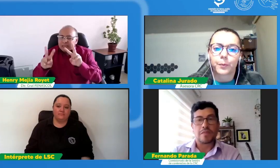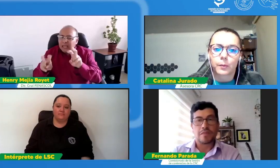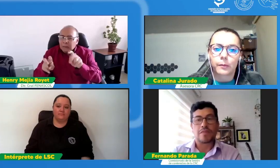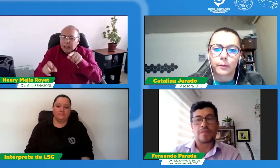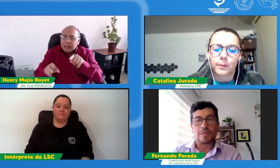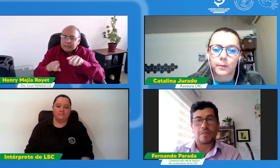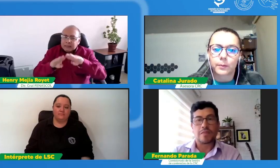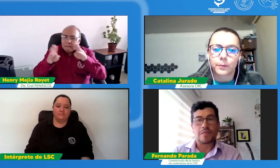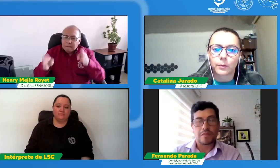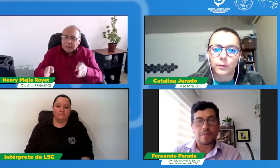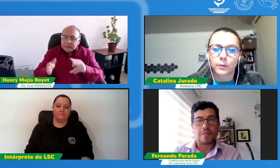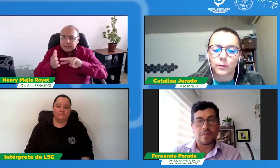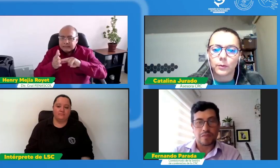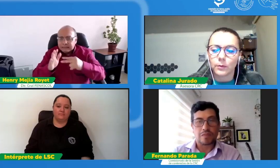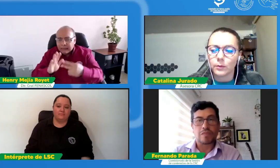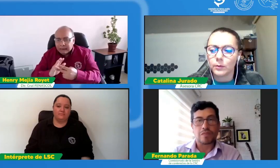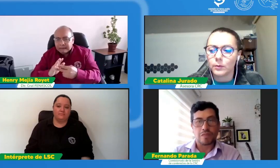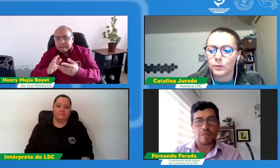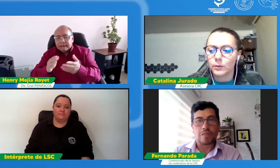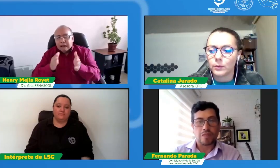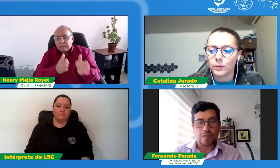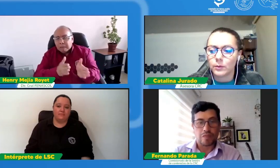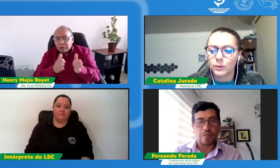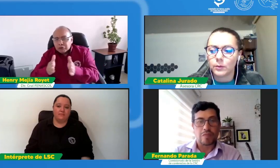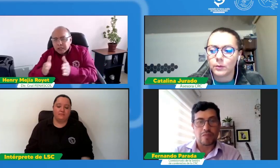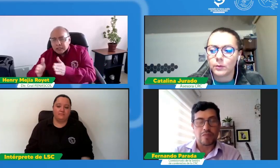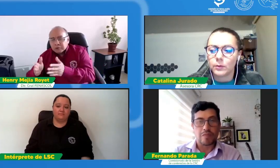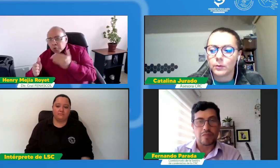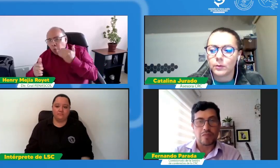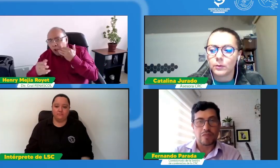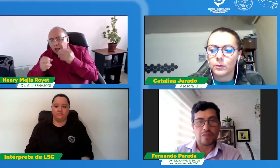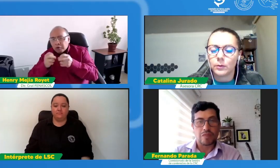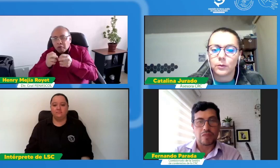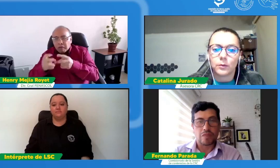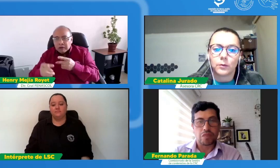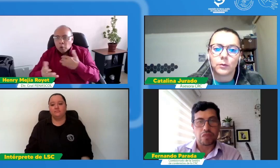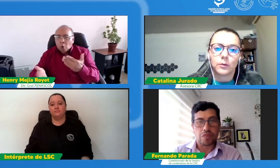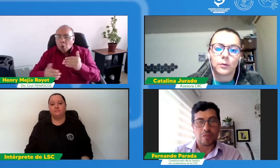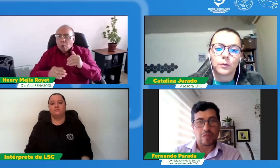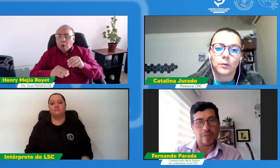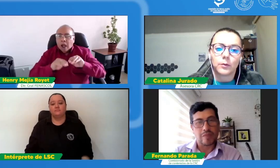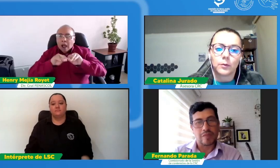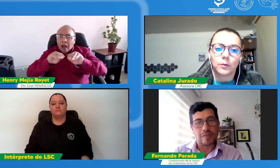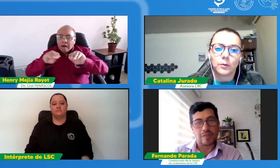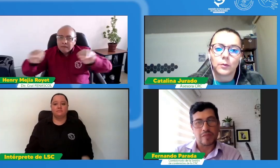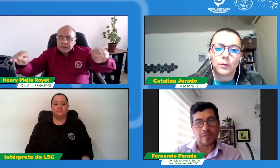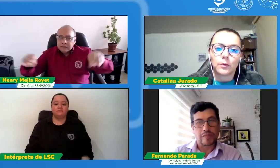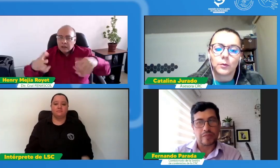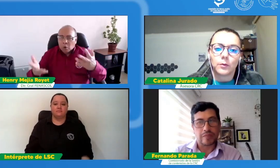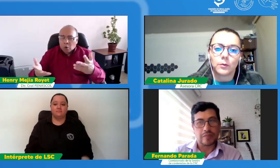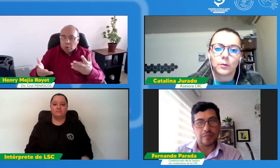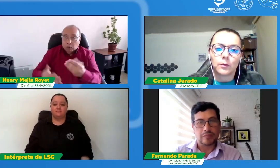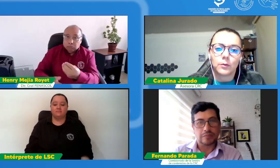pueda tener en cuenta en otra mesa técnica y hablando de eso cuál es el proceso de estas mesas técnicas